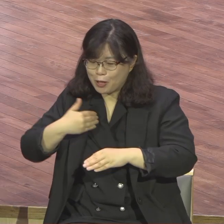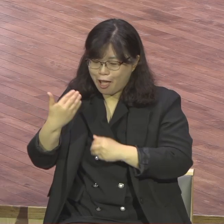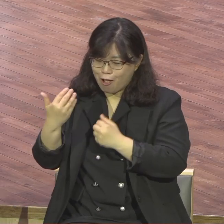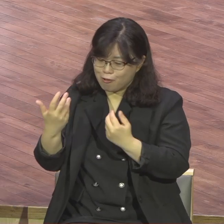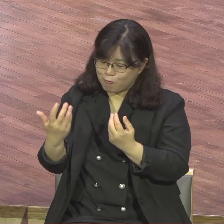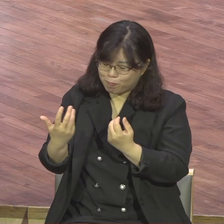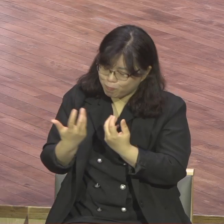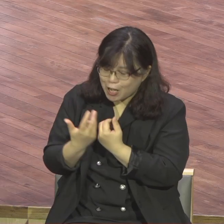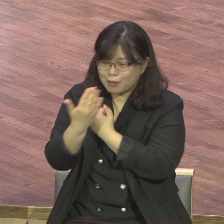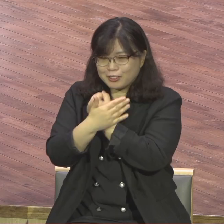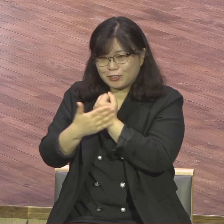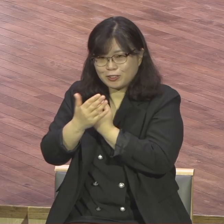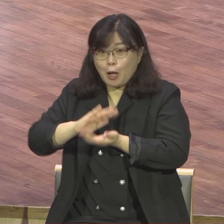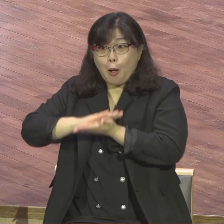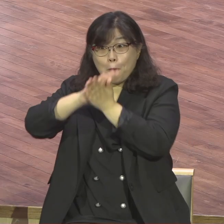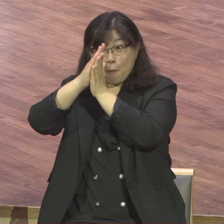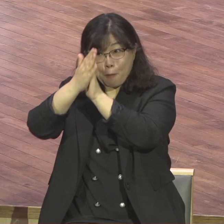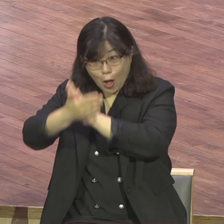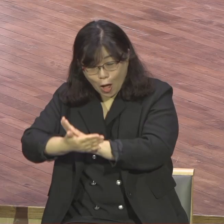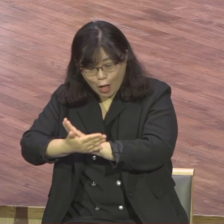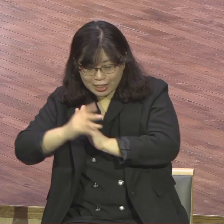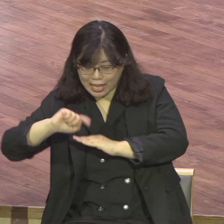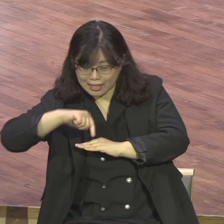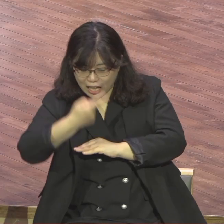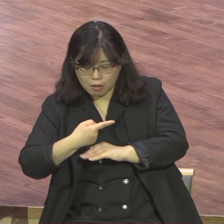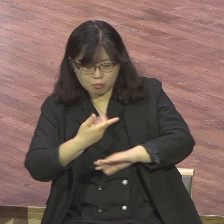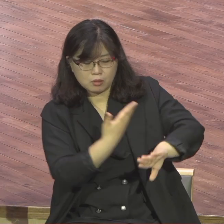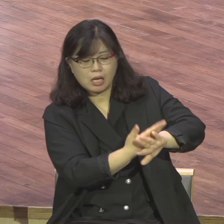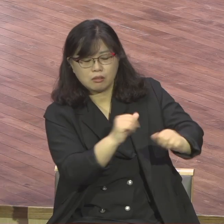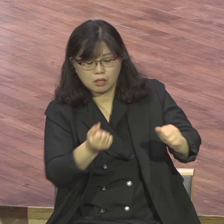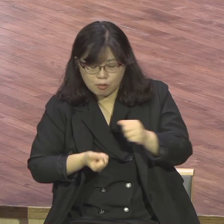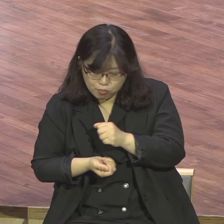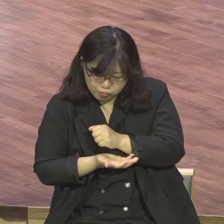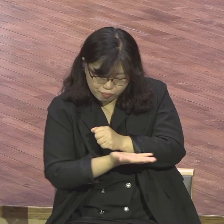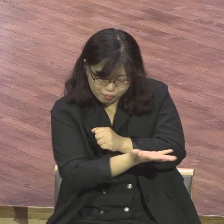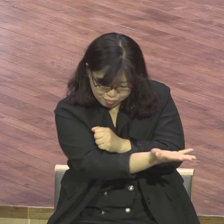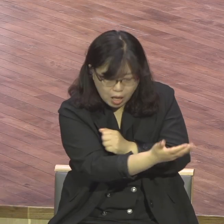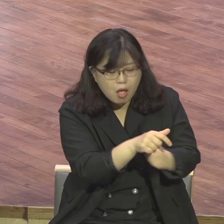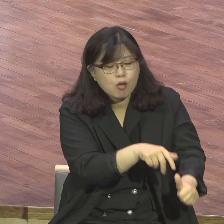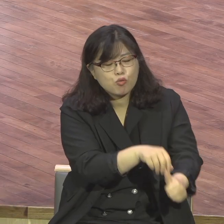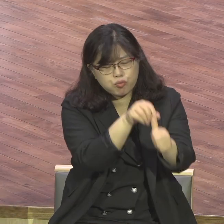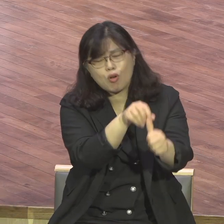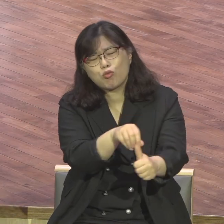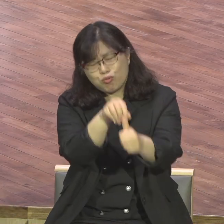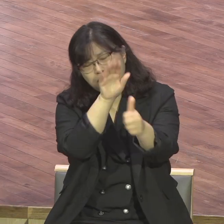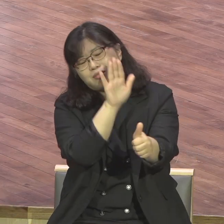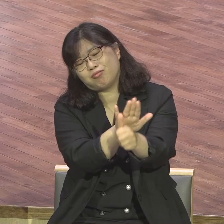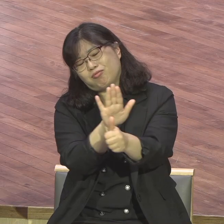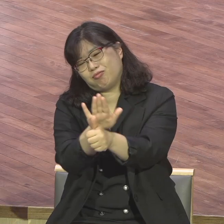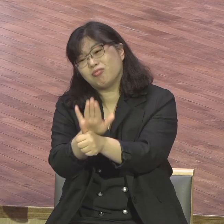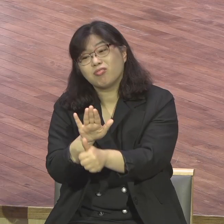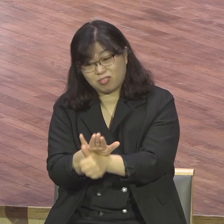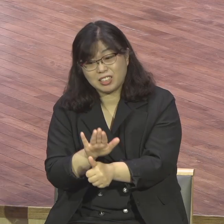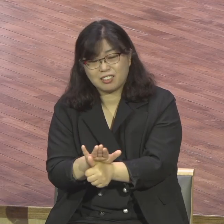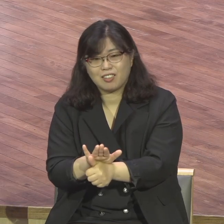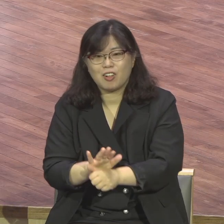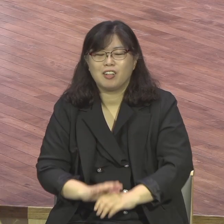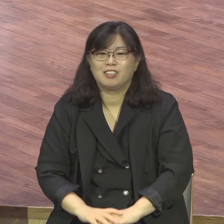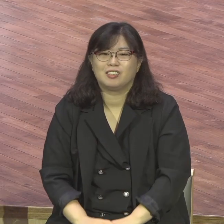변화된 삶을 통해서 다른 영혼이 살아나 나 때문에 그 출발점이 뭐예요 출발점이 강단이에요